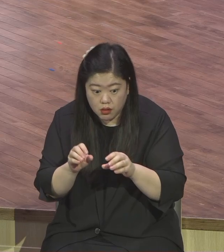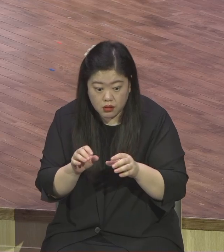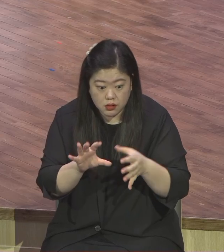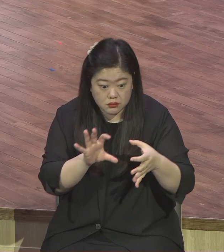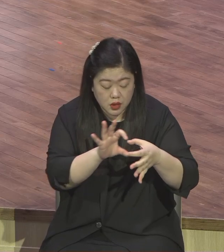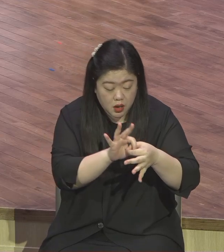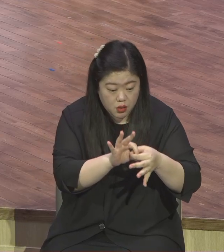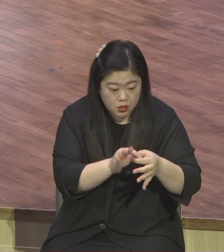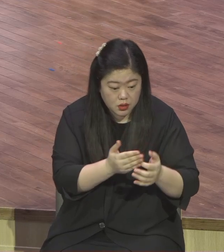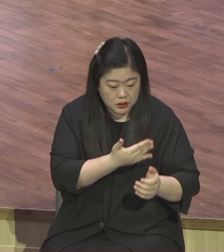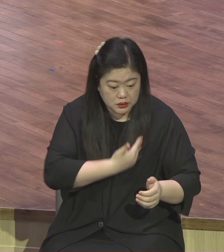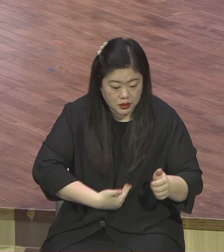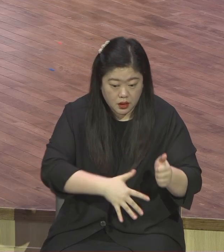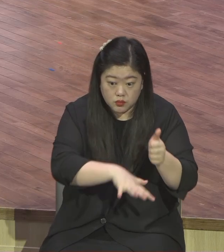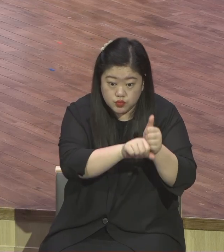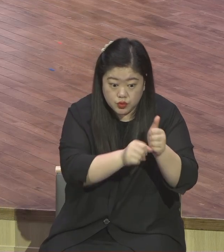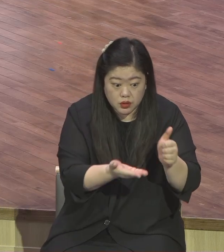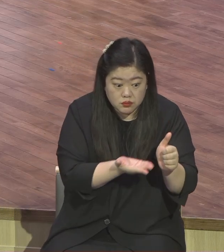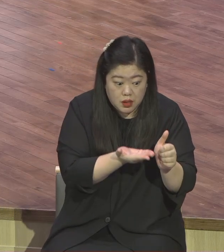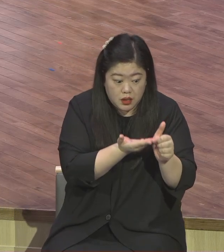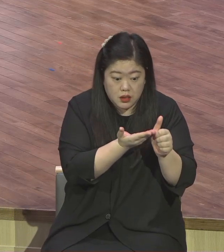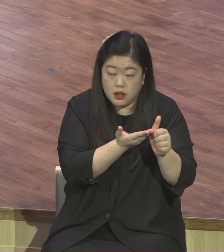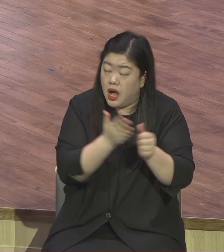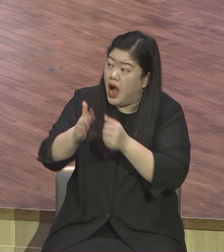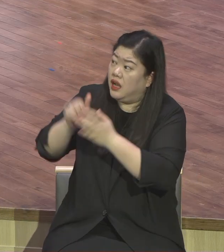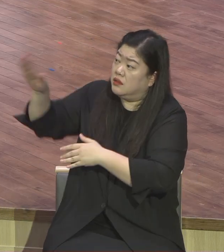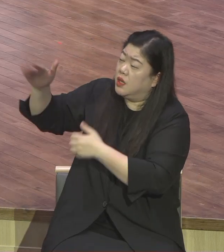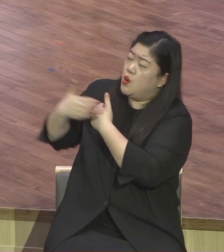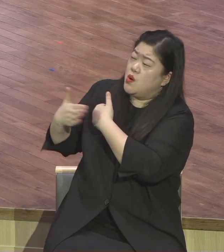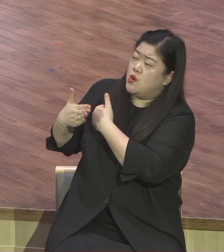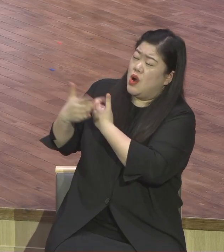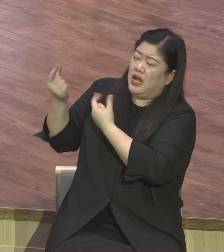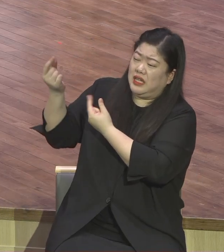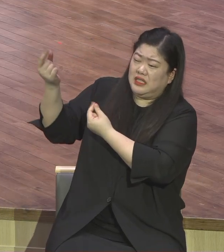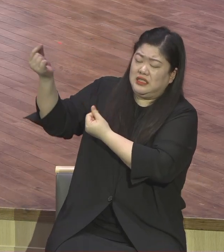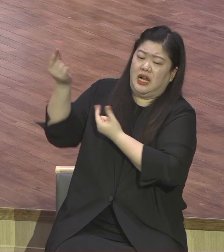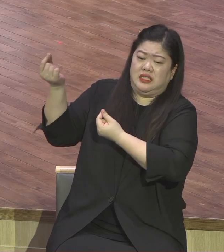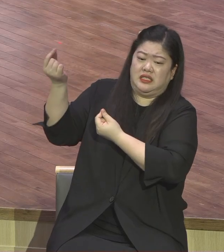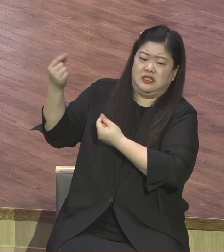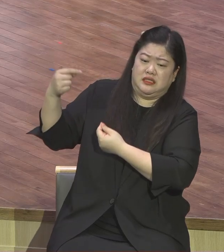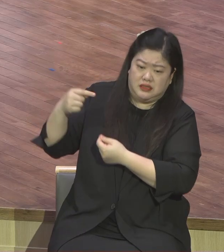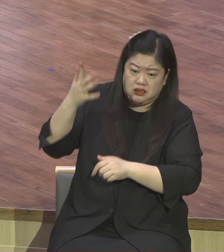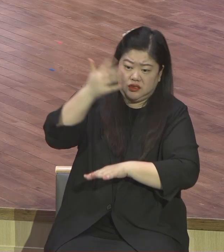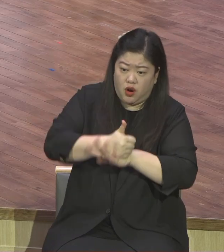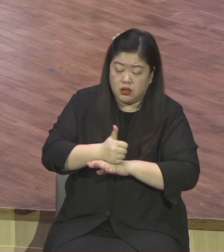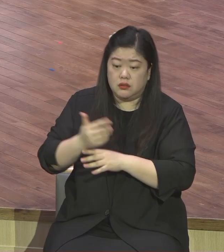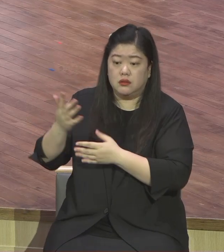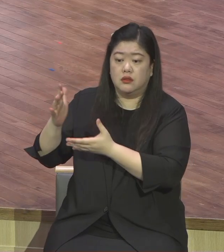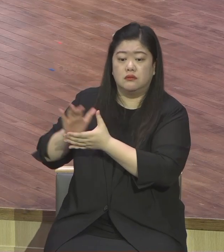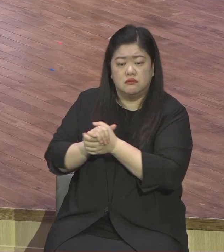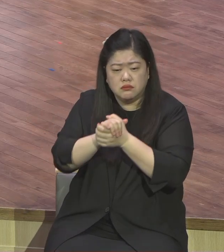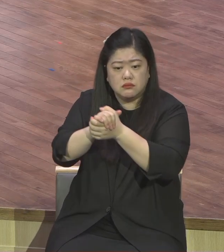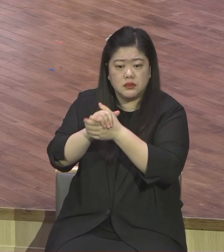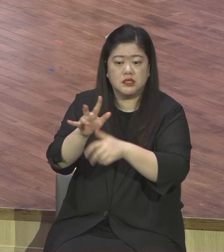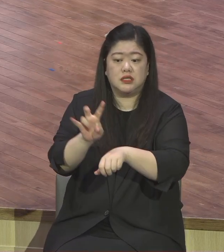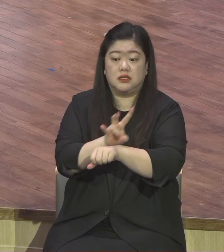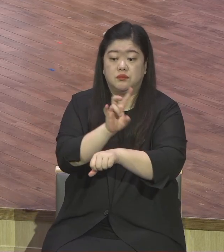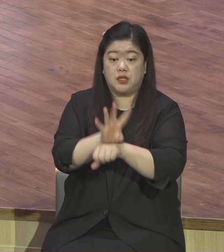하나님이 사용하신다 이것이 바로 보좌의 축복을 누리는 기도의 삶이다